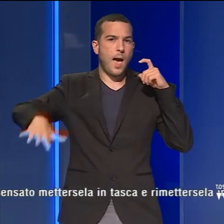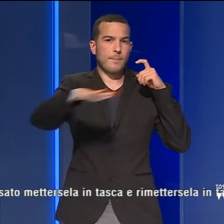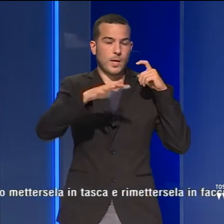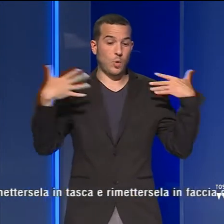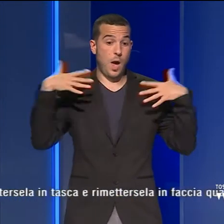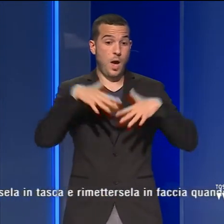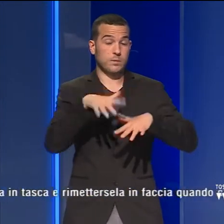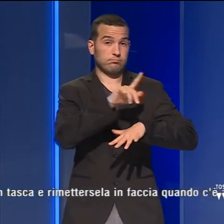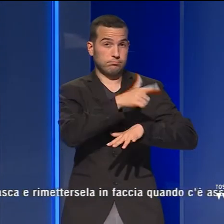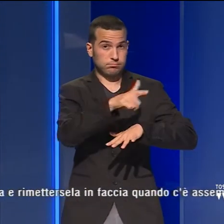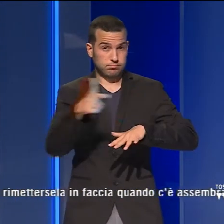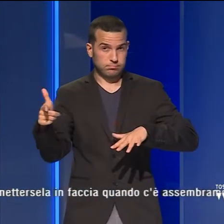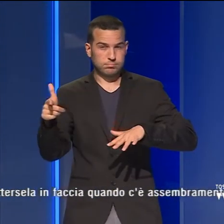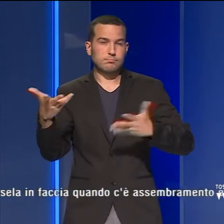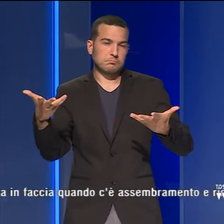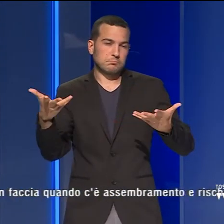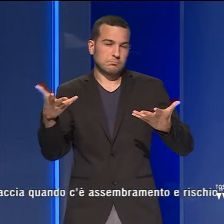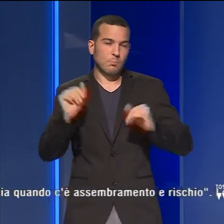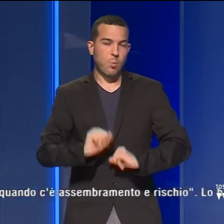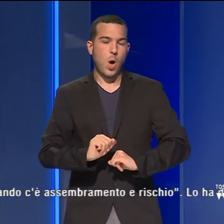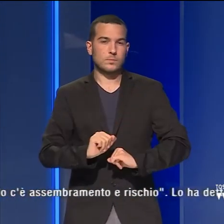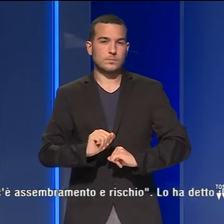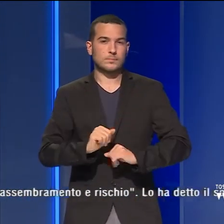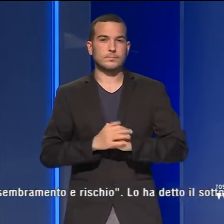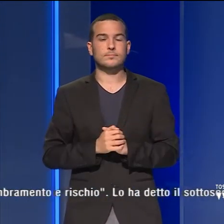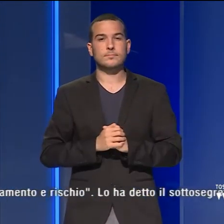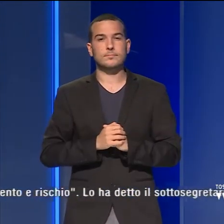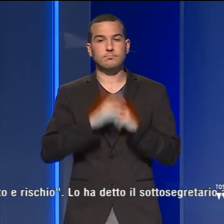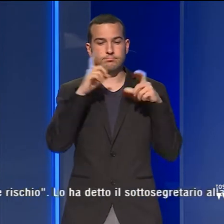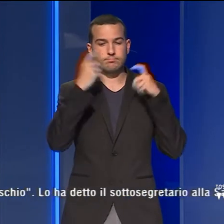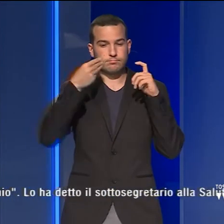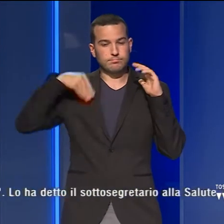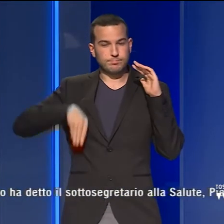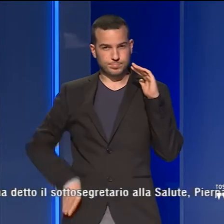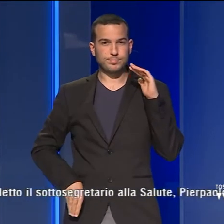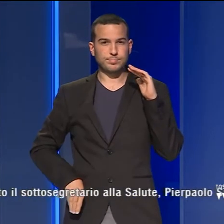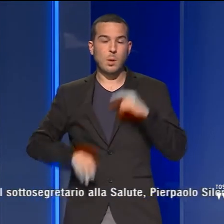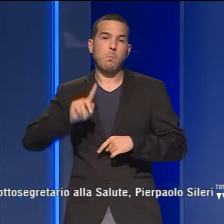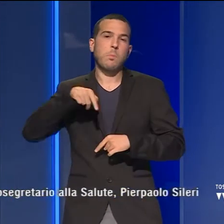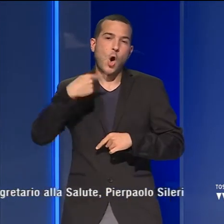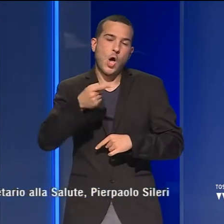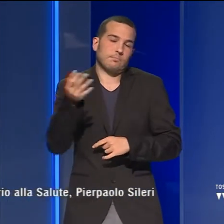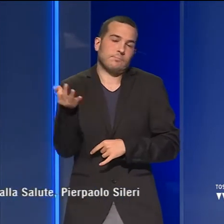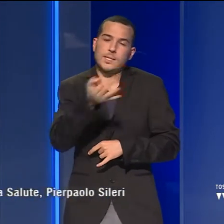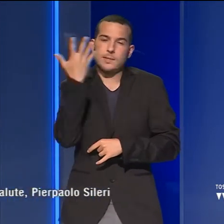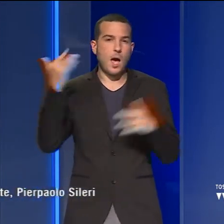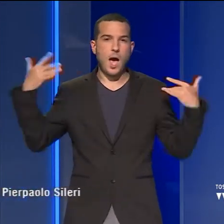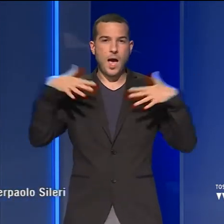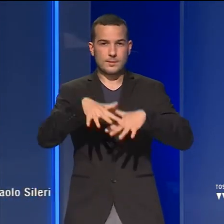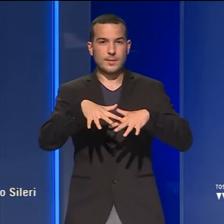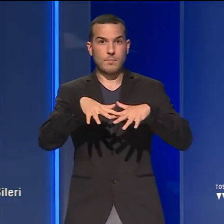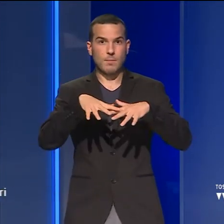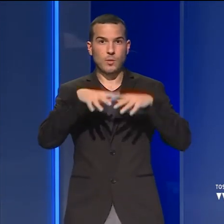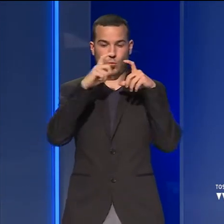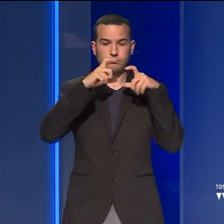assembramento, credo sia sensato mettersela in tasca e rimettersela in faccia quando c'è assembramento e